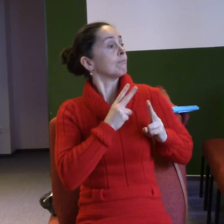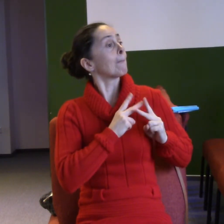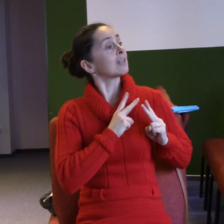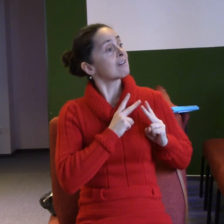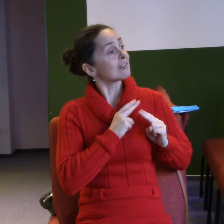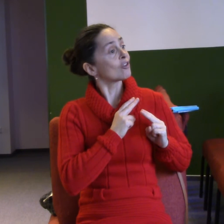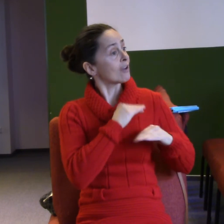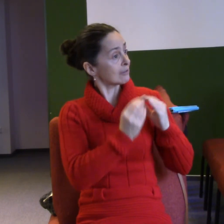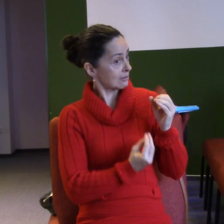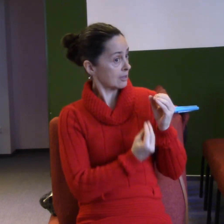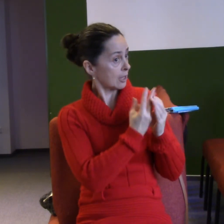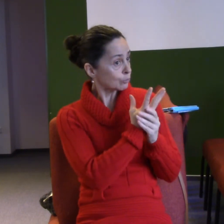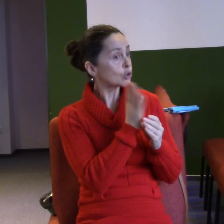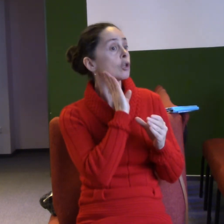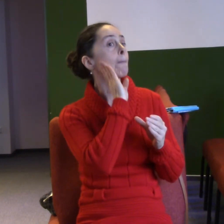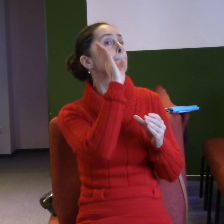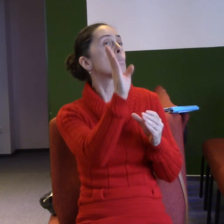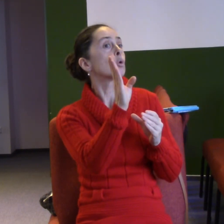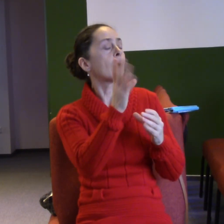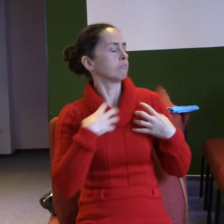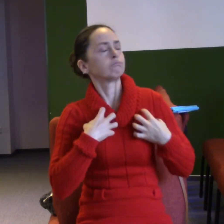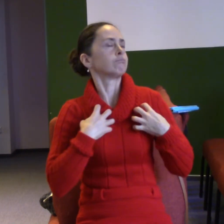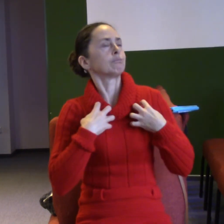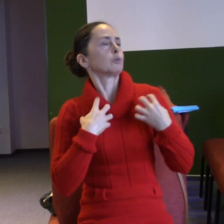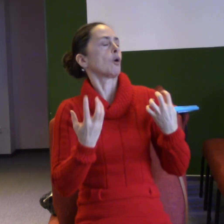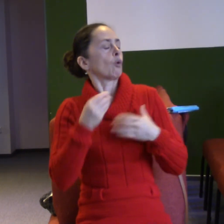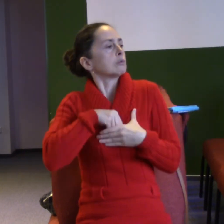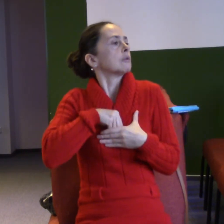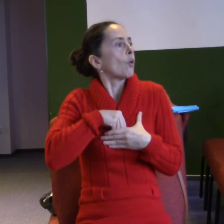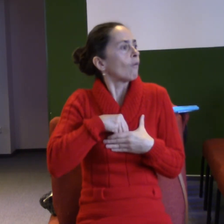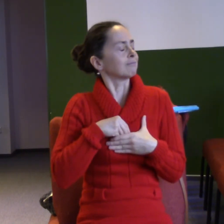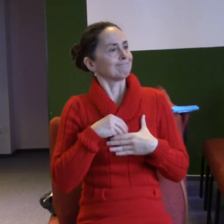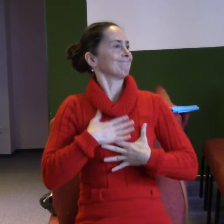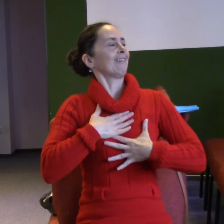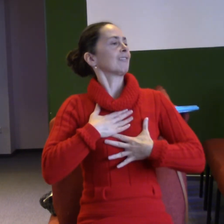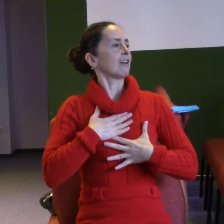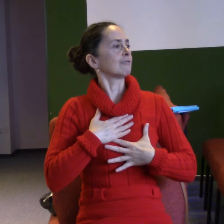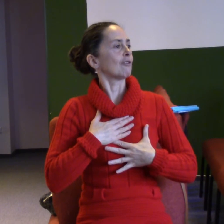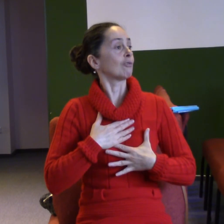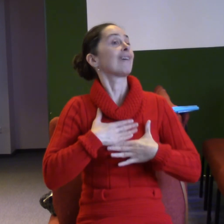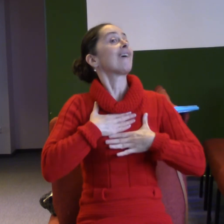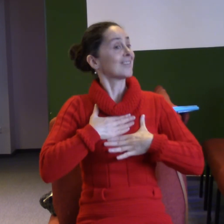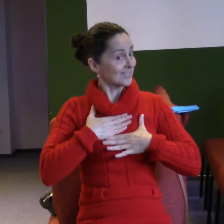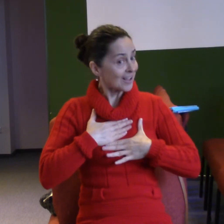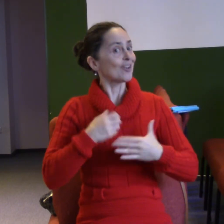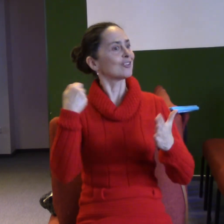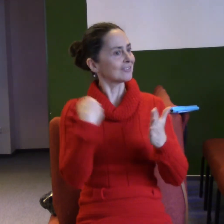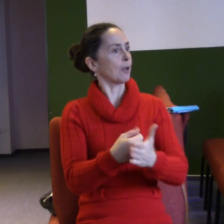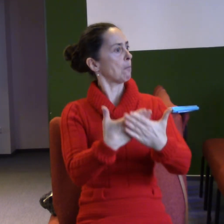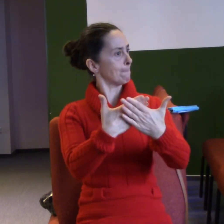nadpřirozeně a že bude probouzet nás uvnitř radost, která nám pomáhá. Víte, já nemám